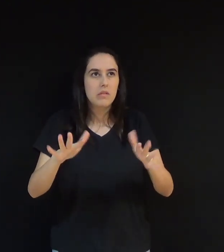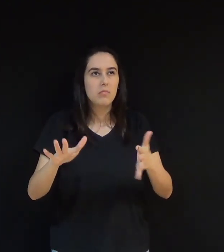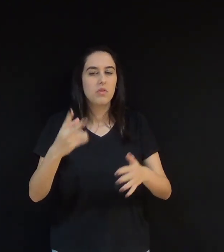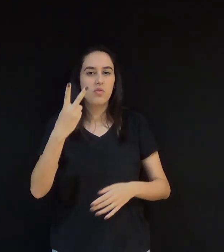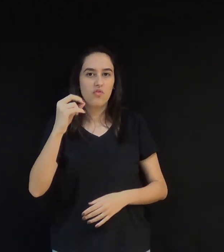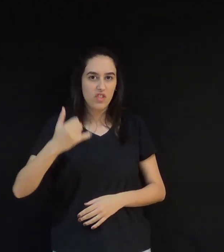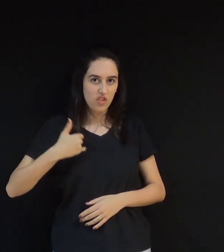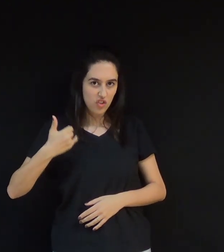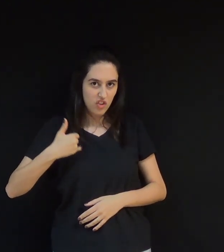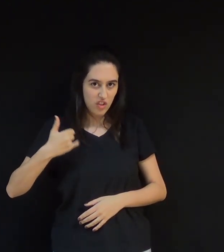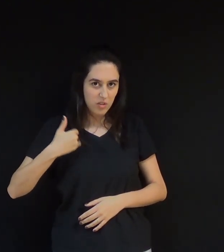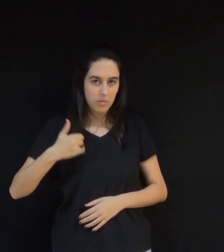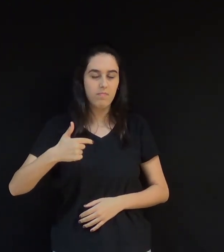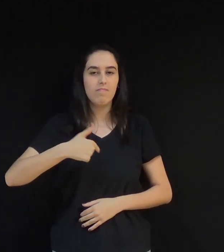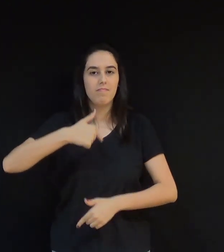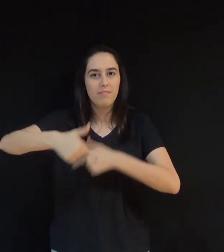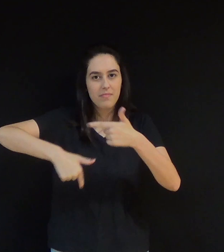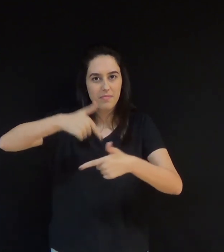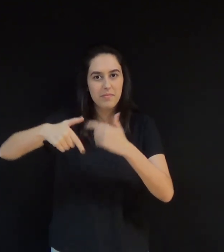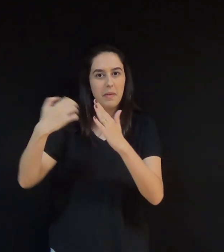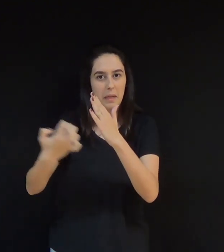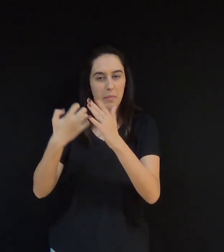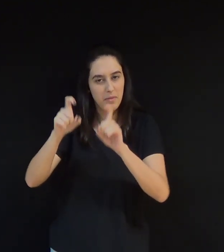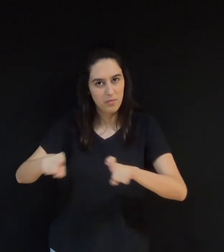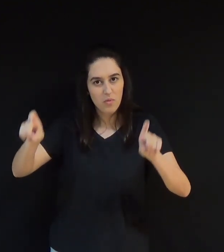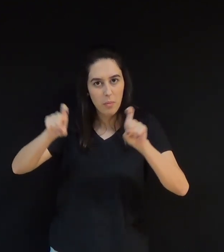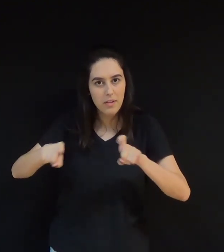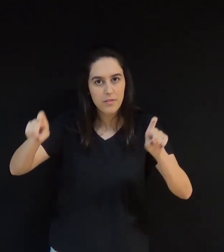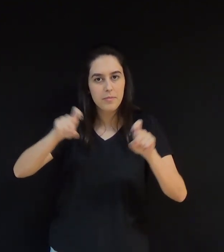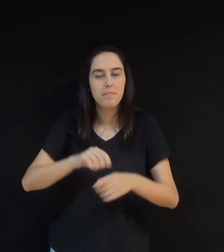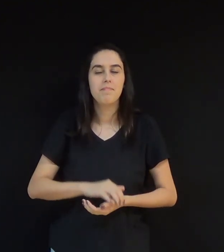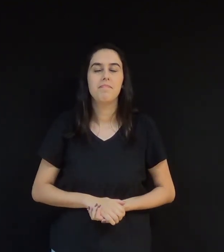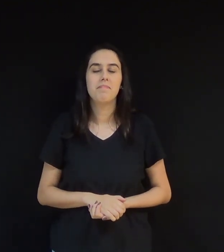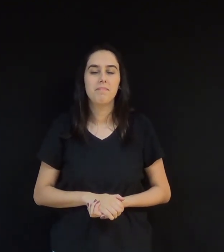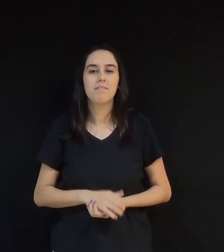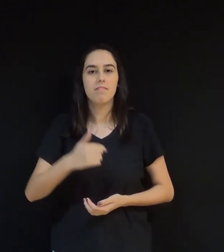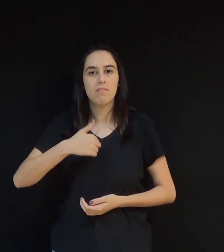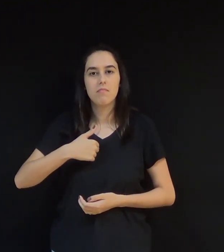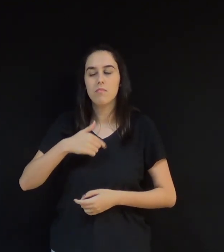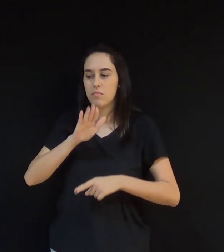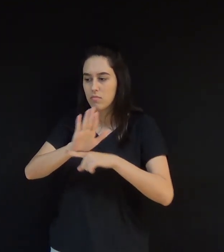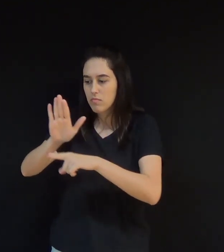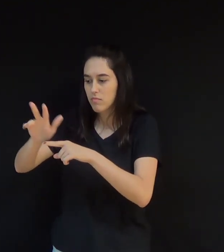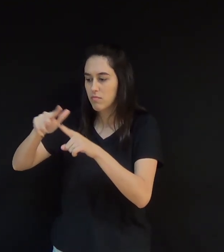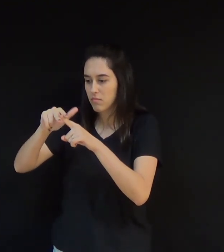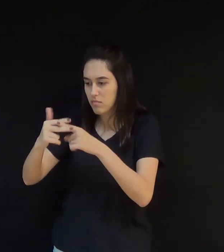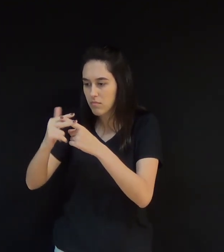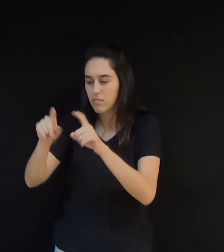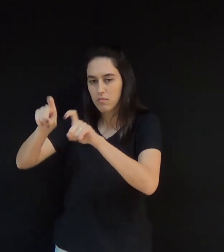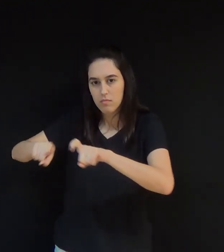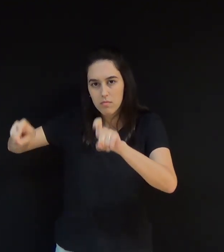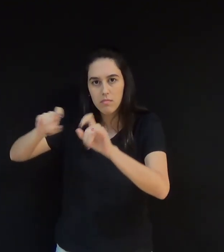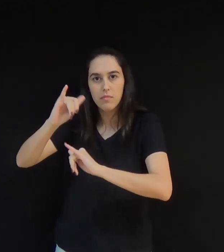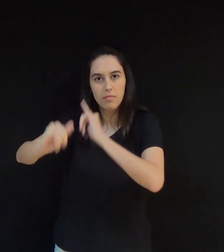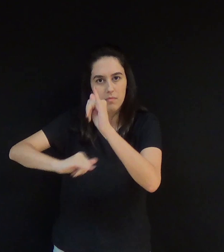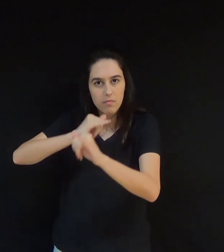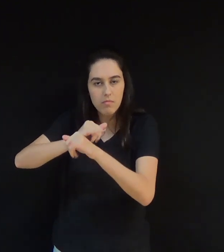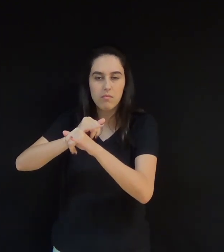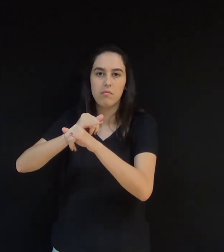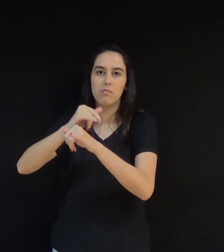perto de 20 anos e trabalhava em uma empresa de informática na parte de manutenção de redes e telefonias de grandes